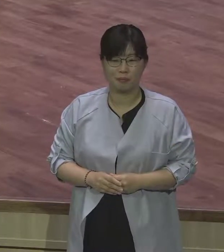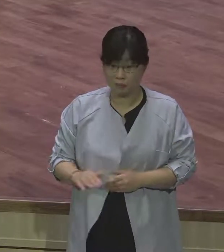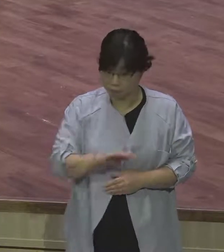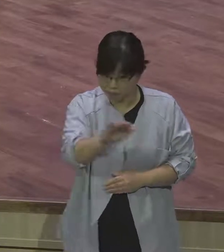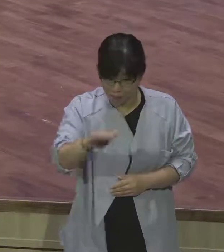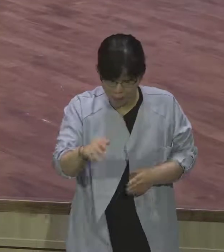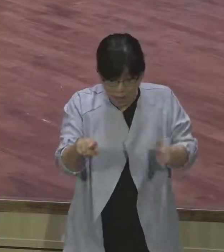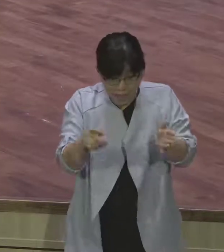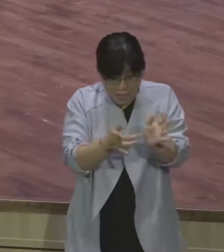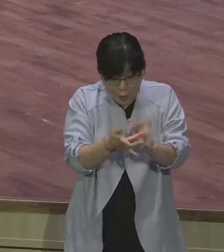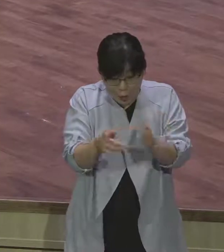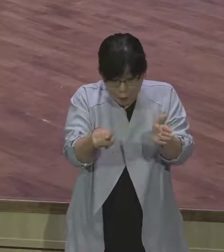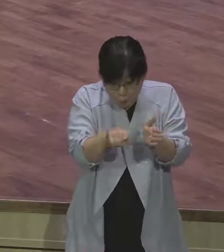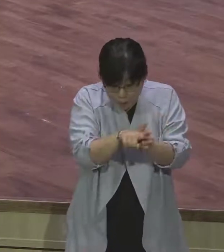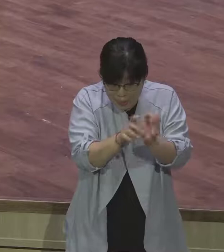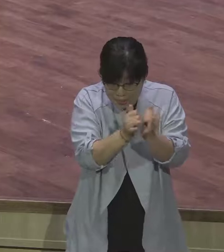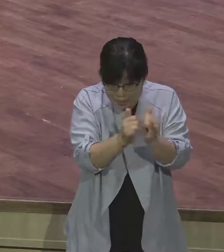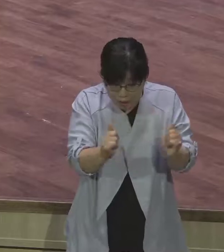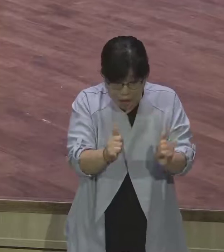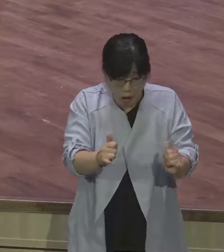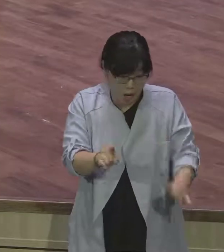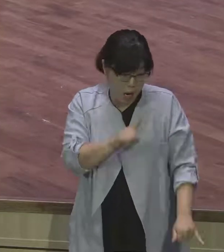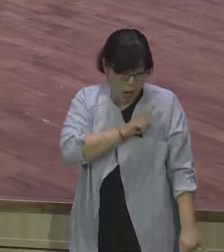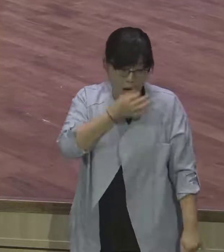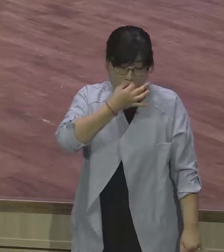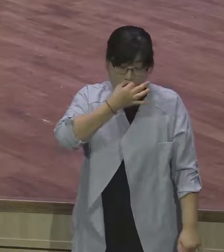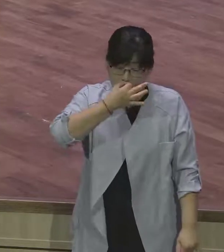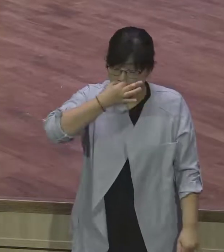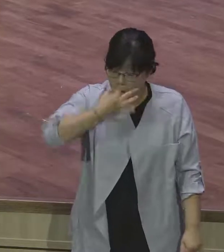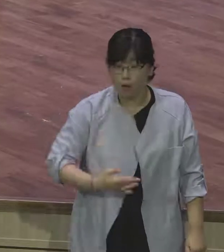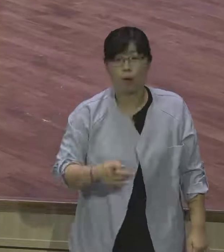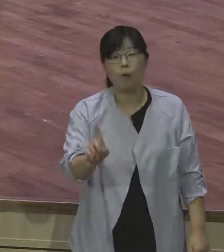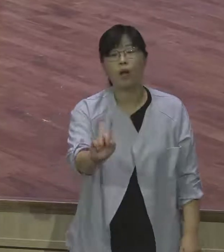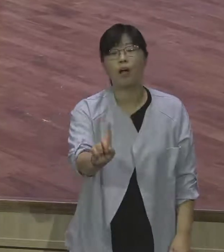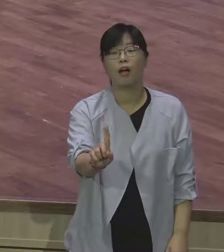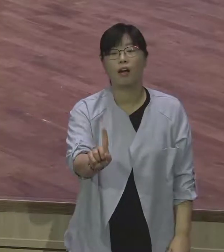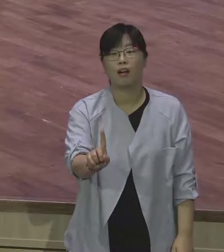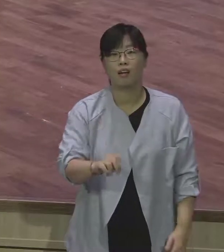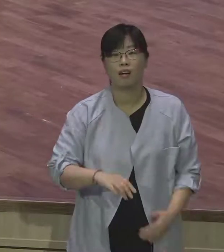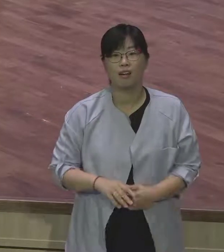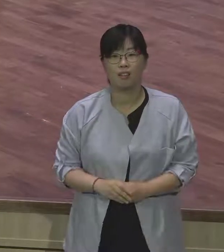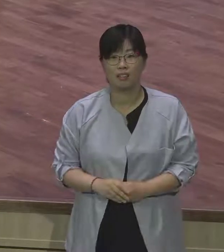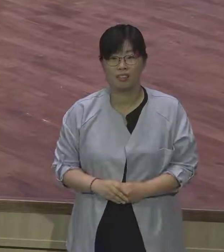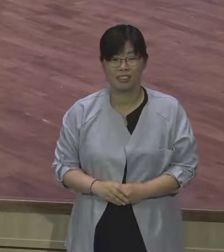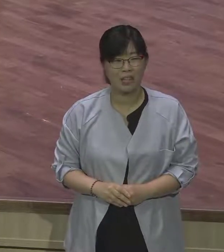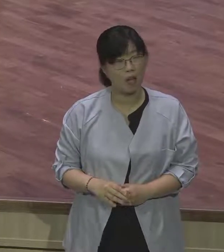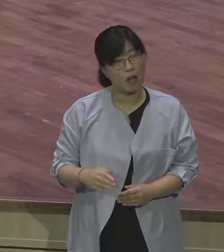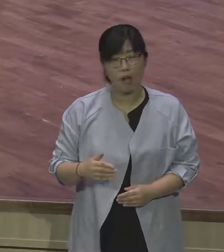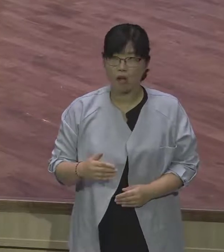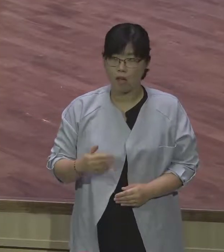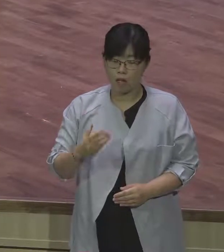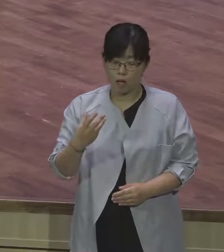힘든 이런저런 일 다 아니에요. 가장 힘든 것이 기도예요. 기도. 기도를 안 합니다.